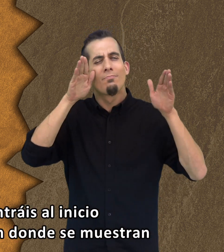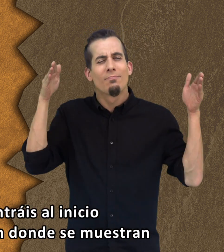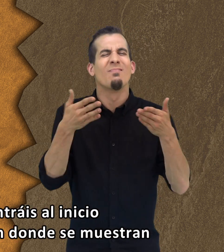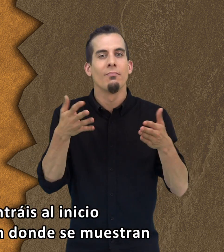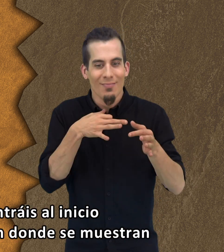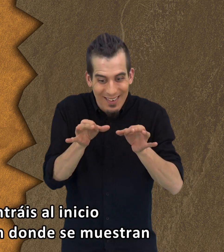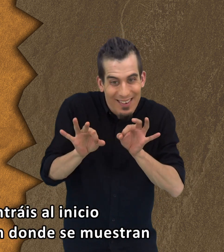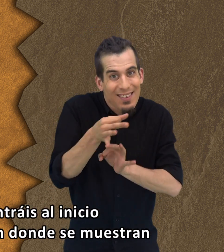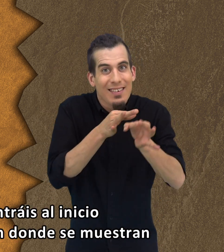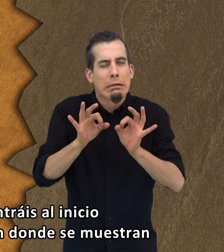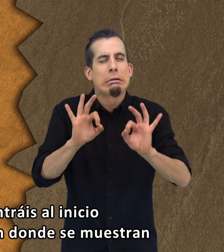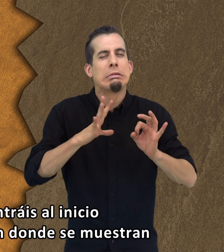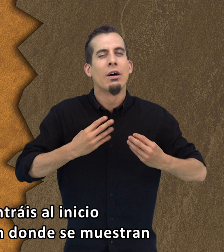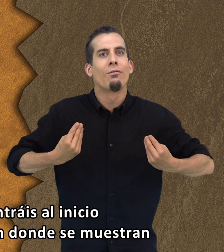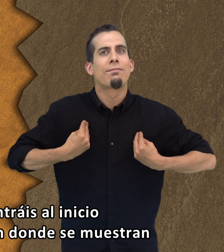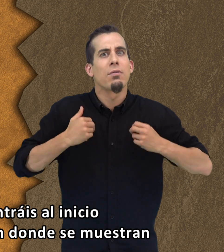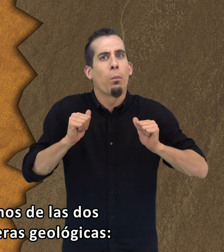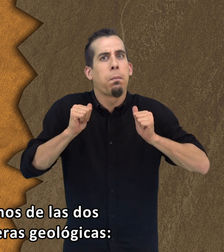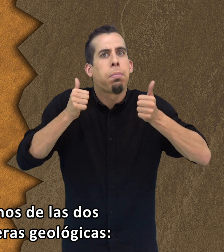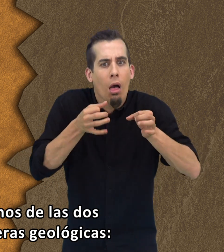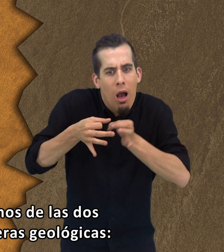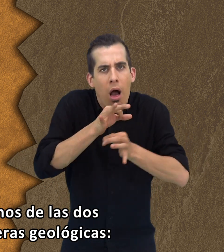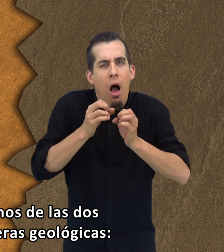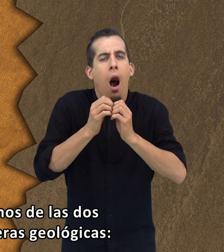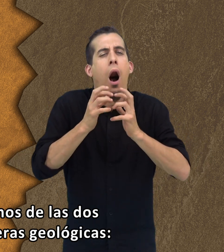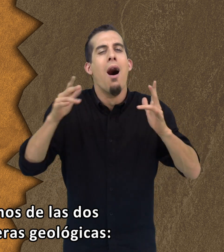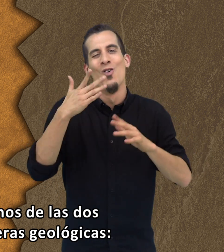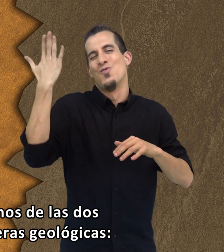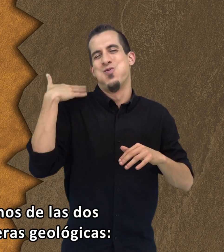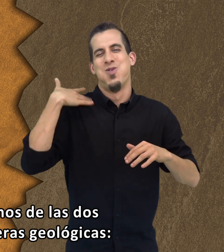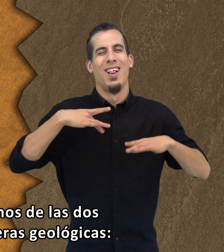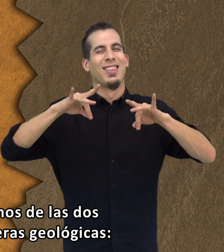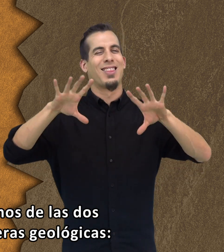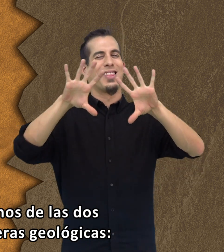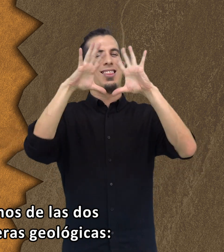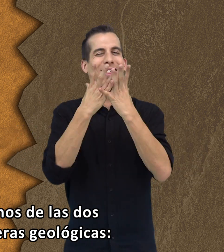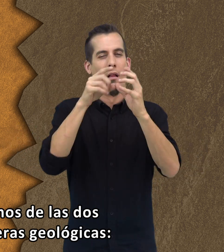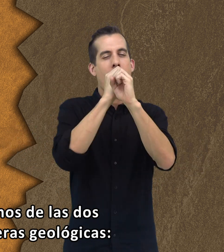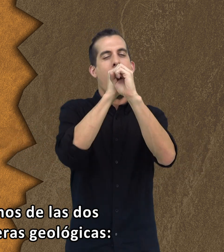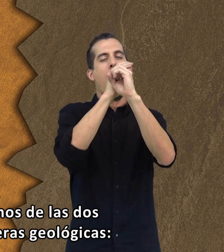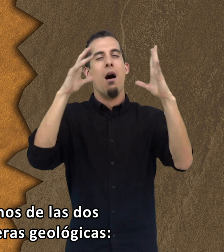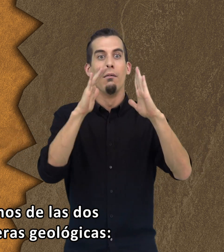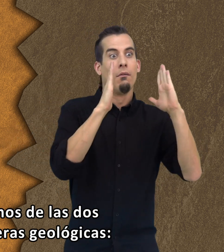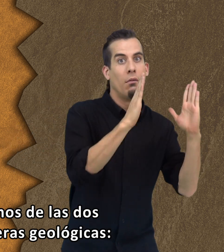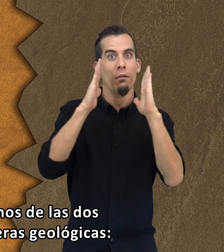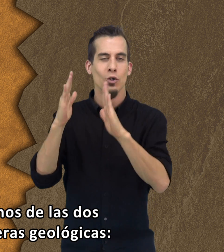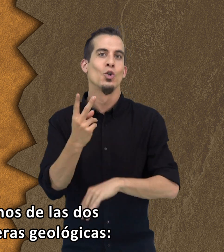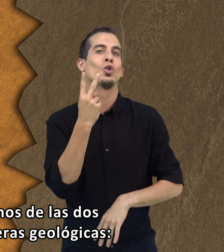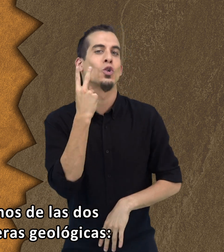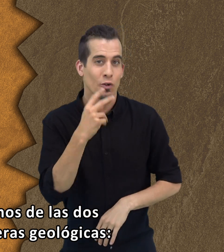Os encontráis al inicio de la exposición, donde se muestran organismos de las dos primeras eras geológicas.